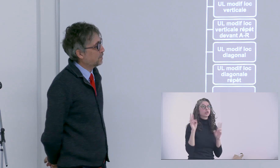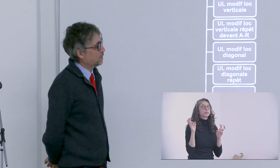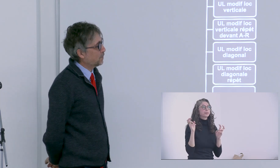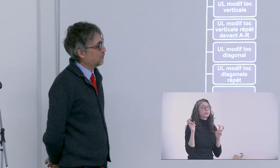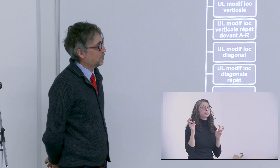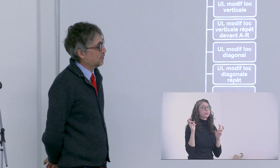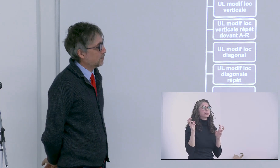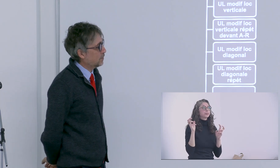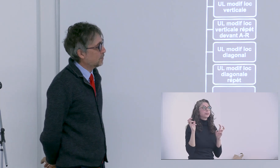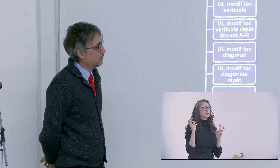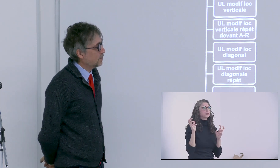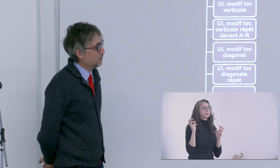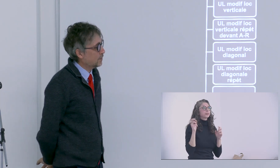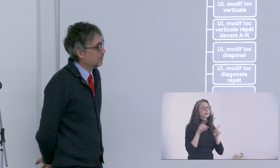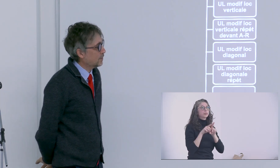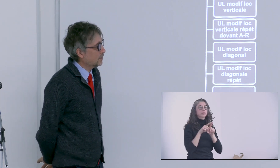effectivement c'est intéressant